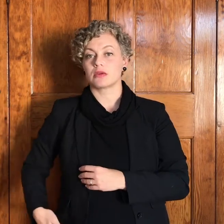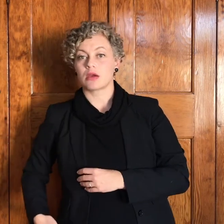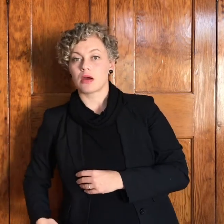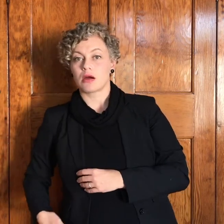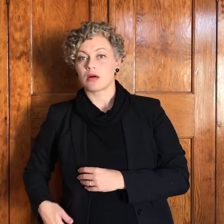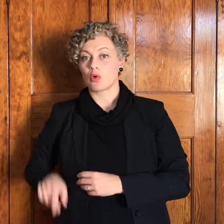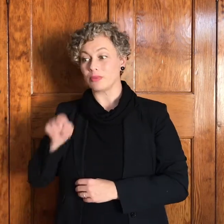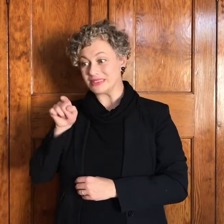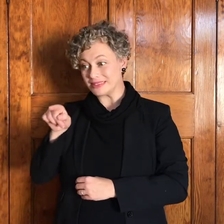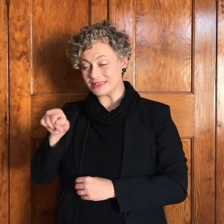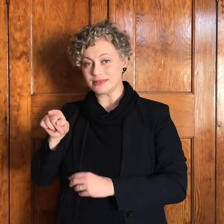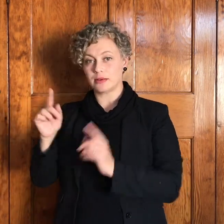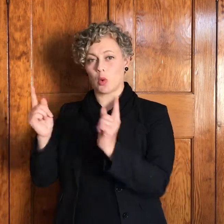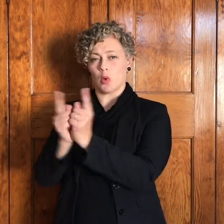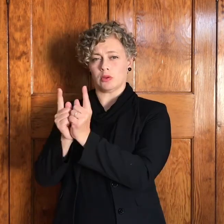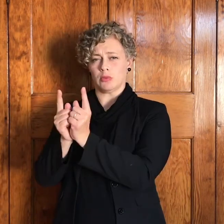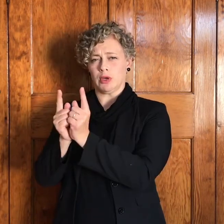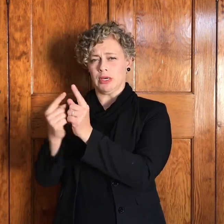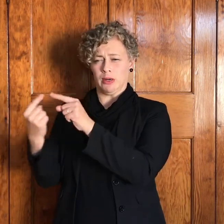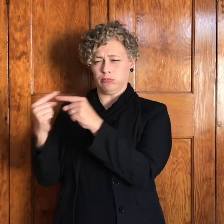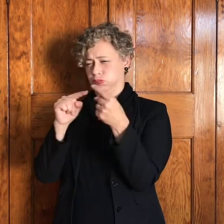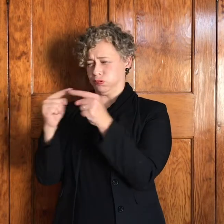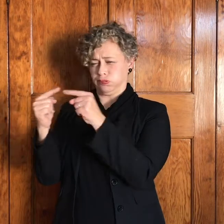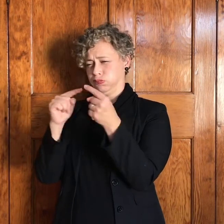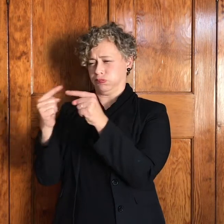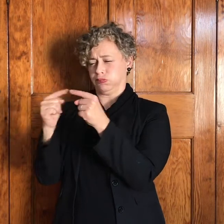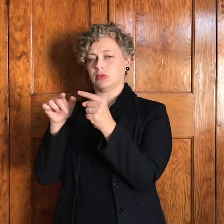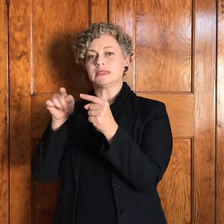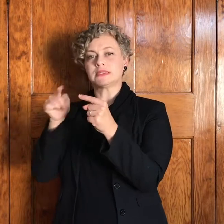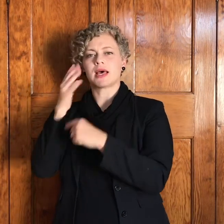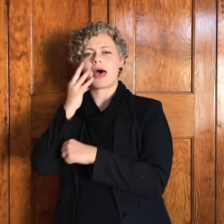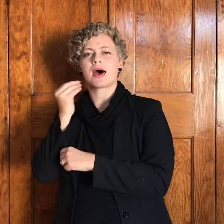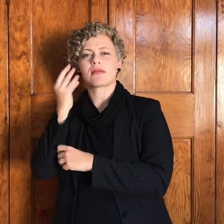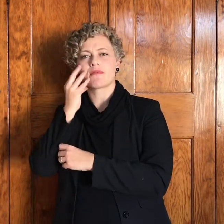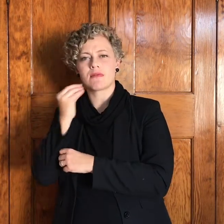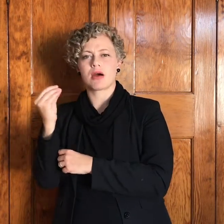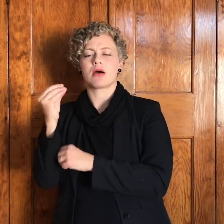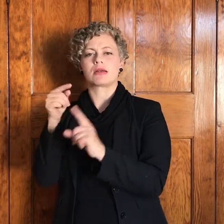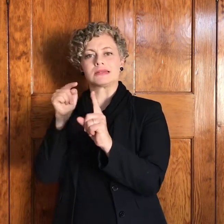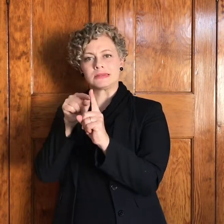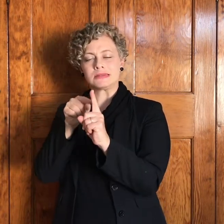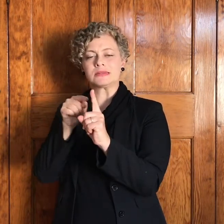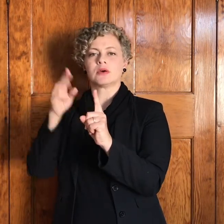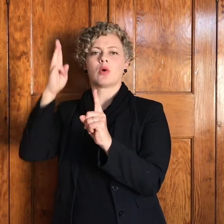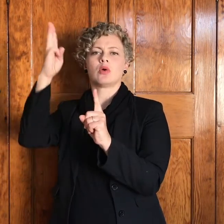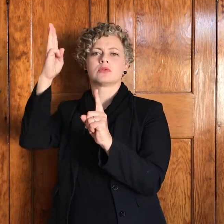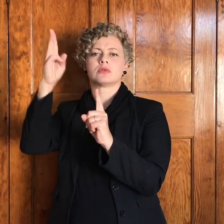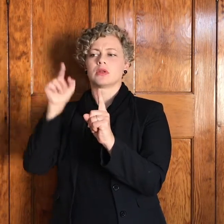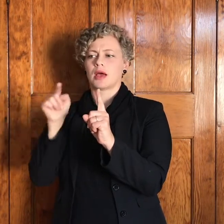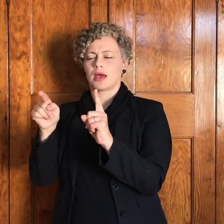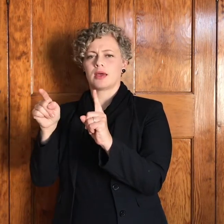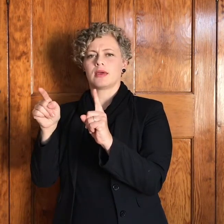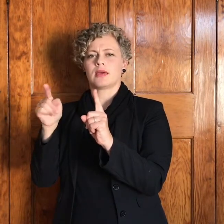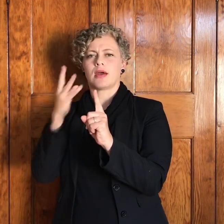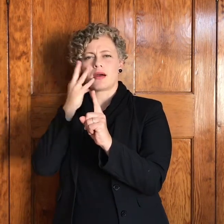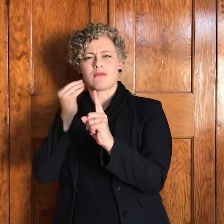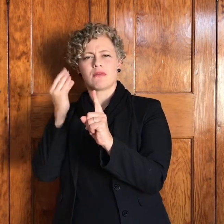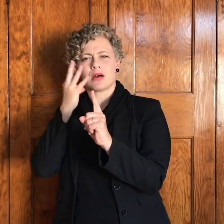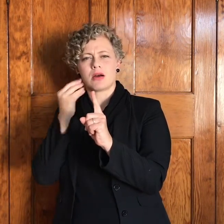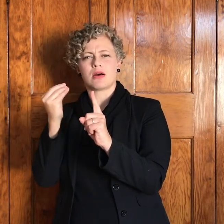God hoe hy dit ook al wil inkleer teen wie hy geveg het hy ervaar